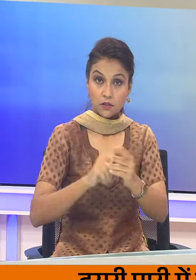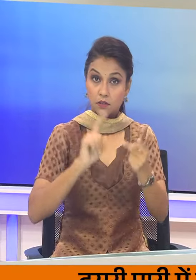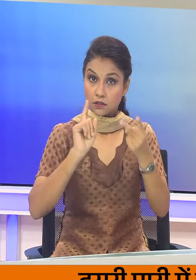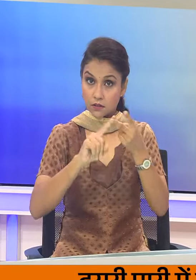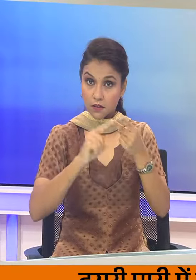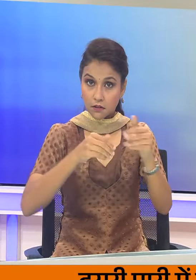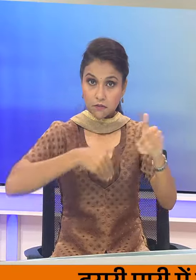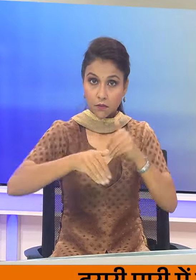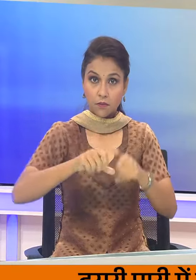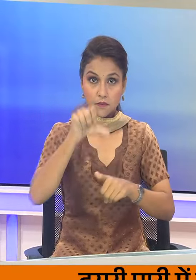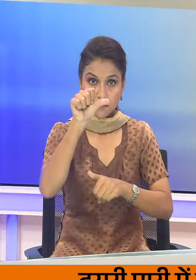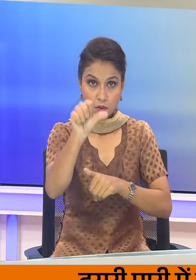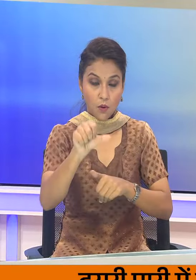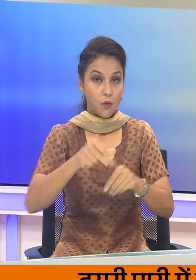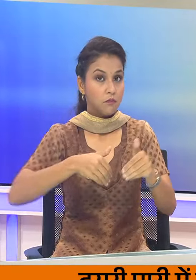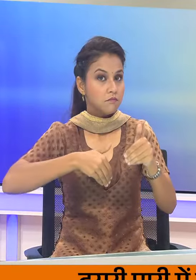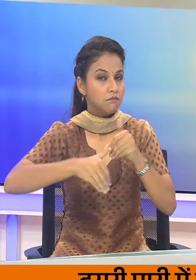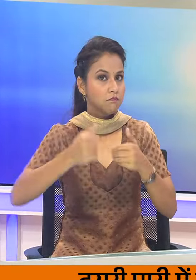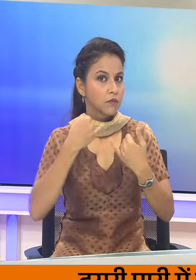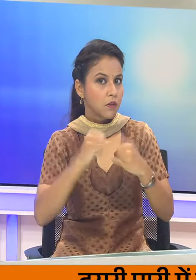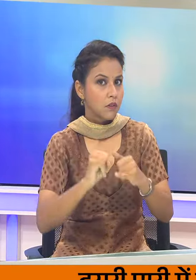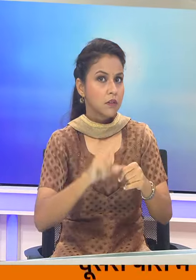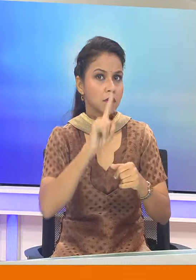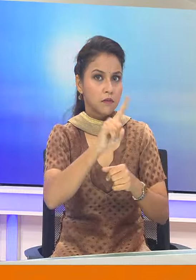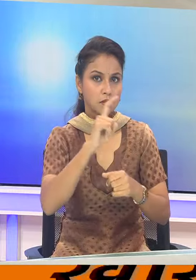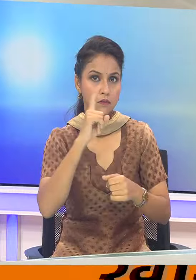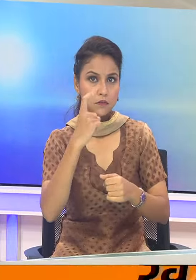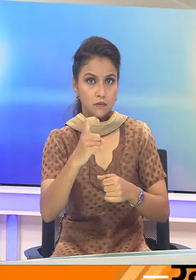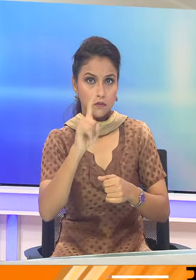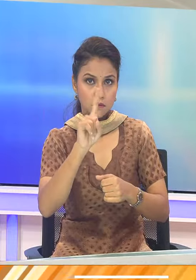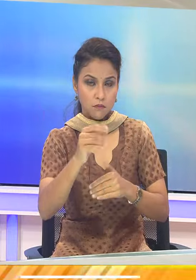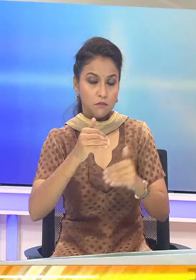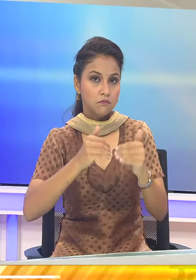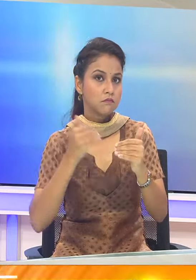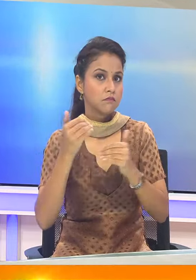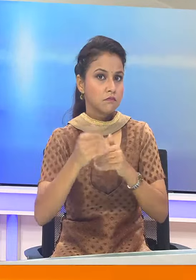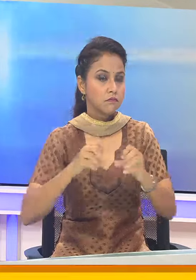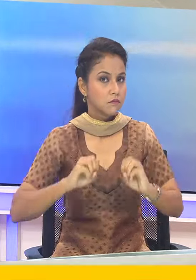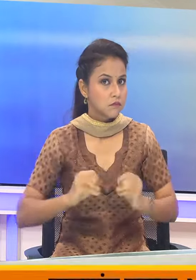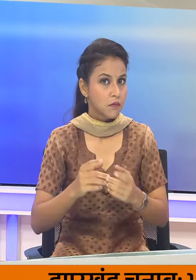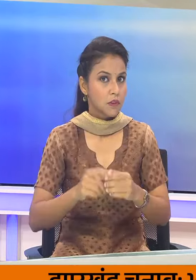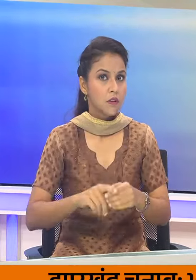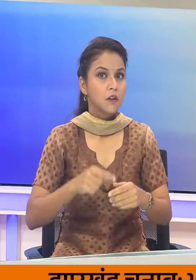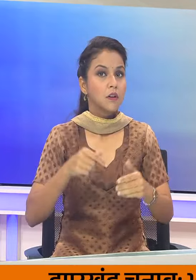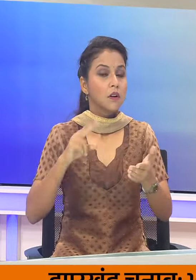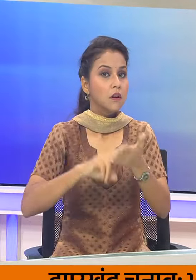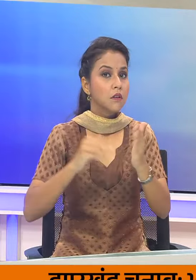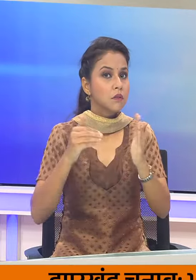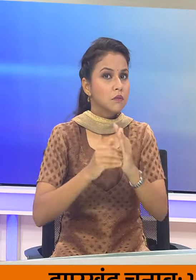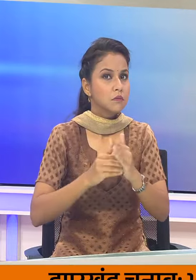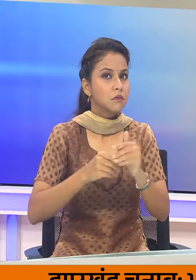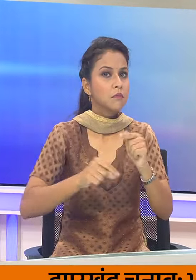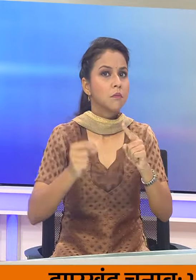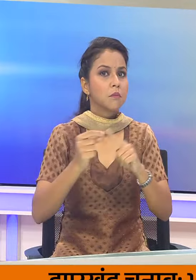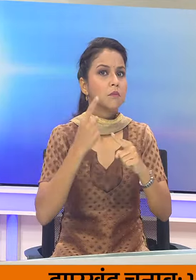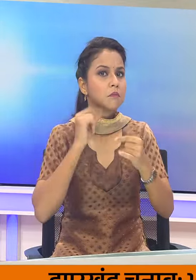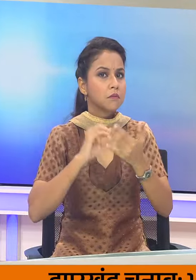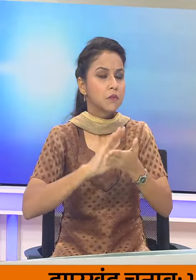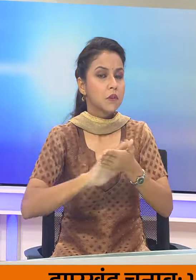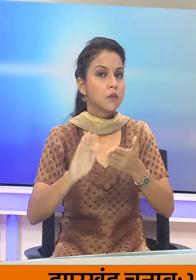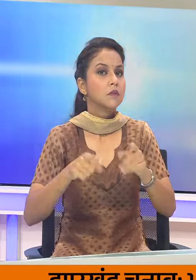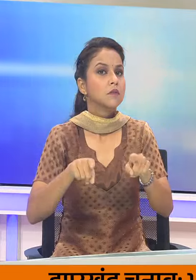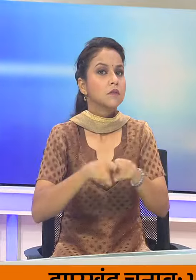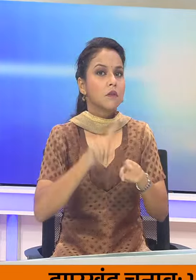पारी में 9 विकेट पर 170 रन के स्कोर से आगे खेलना शुरू करेगा न्यूजिलेंड को अब तक टरनिंग पे 143 रन की बढ़त मिली